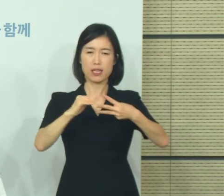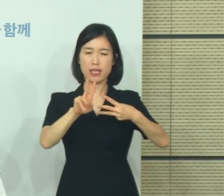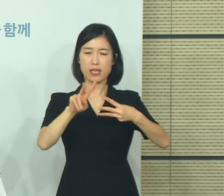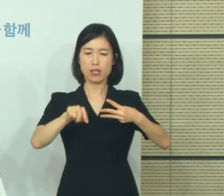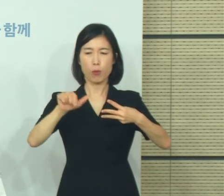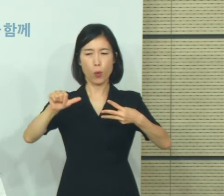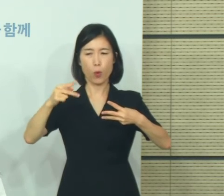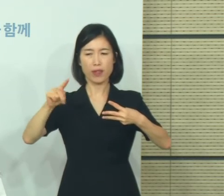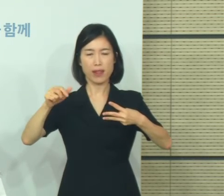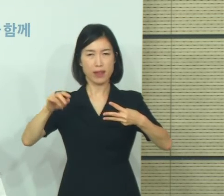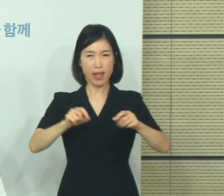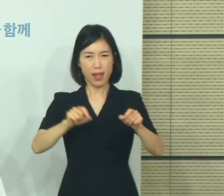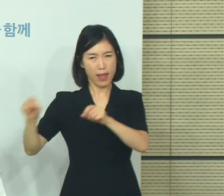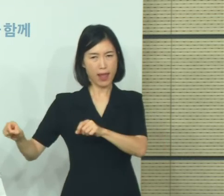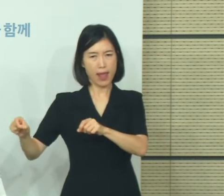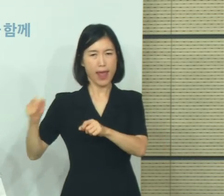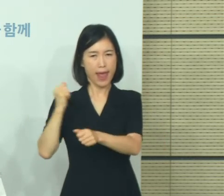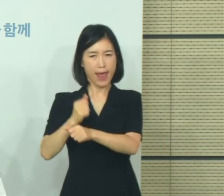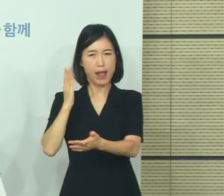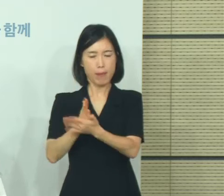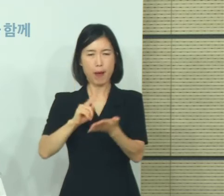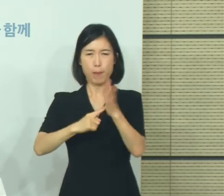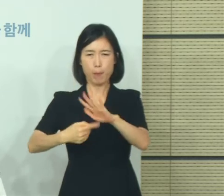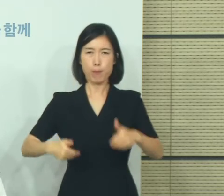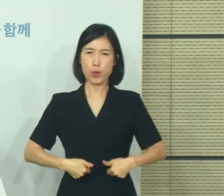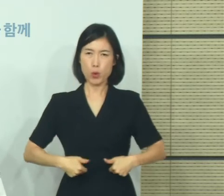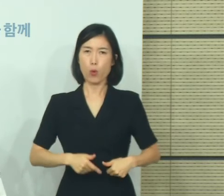브리핑 일정이 확정된 것인지 궁금합니다.